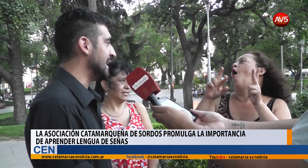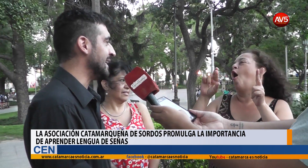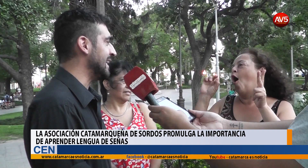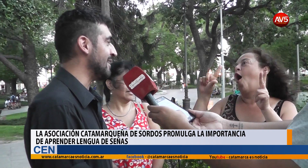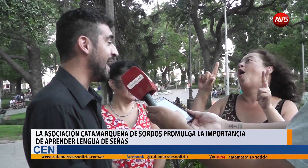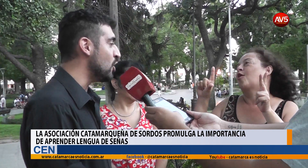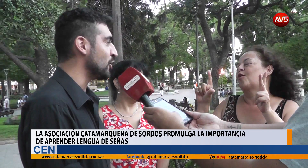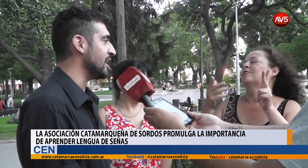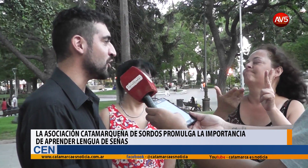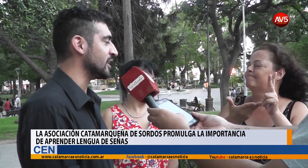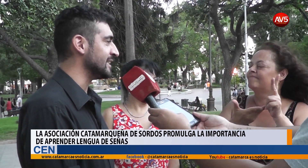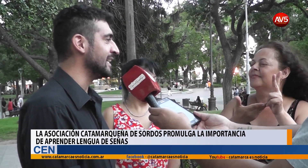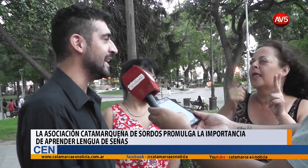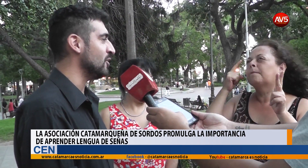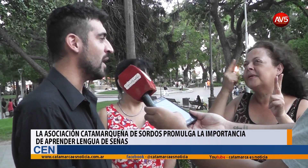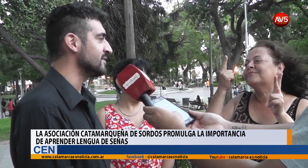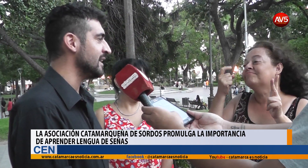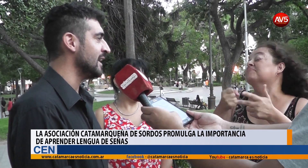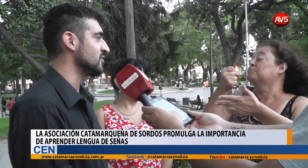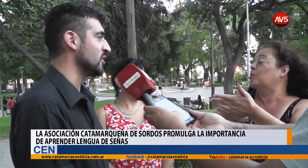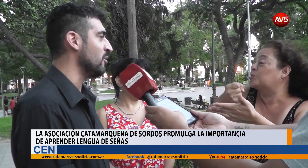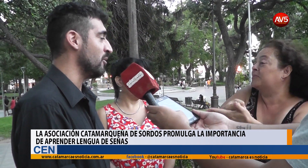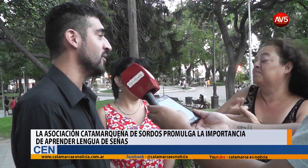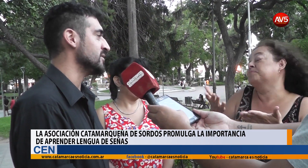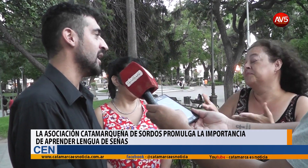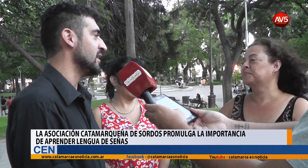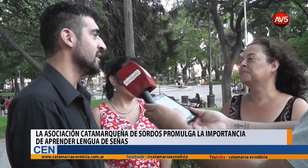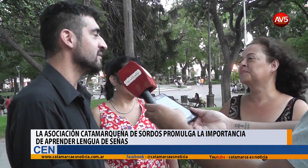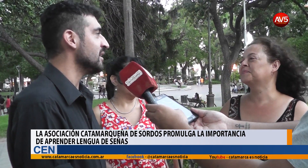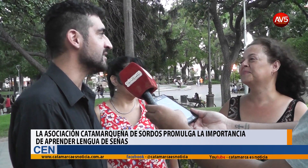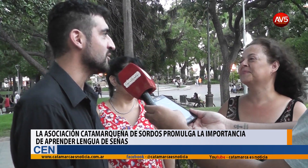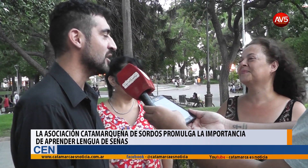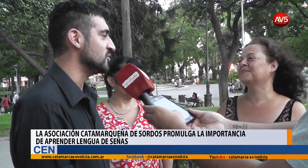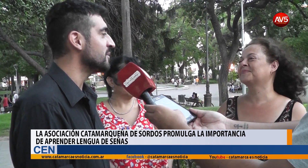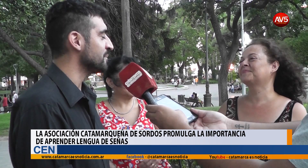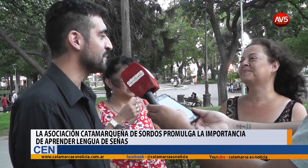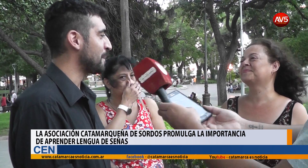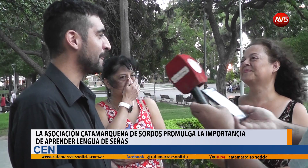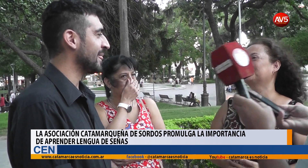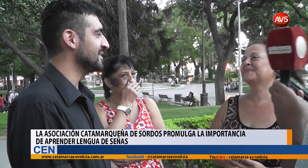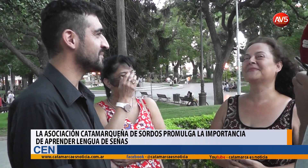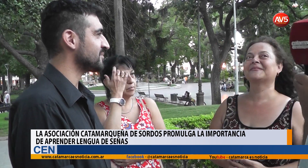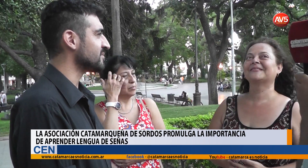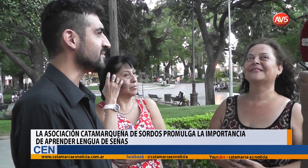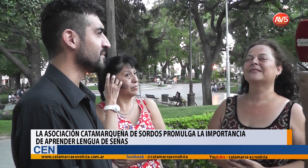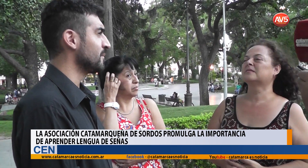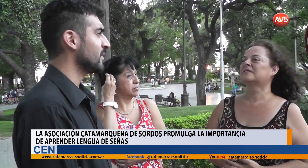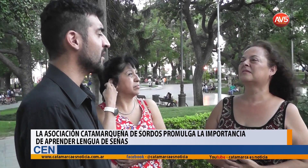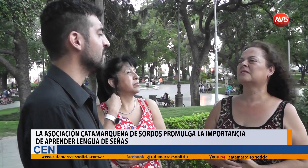el valor y el rol que tiene la lengua de señas, nosotros creemos que esa es nuestra lucha. ¿Están realizando cursos porque